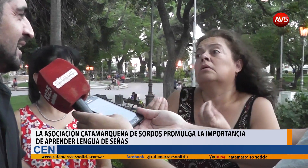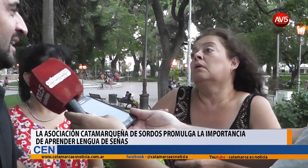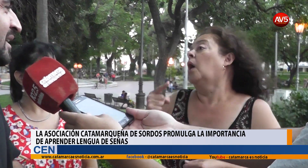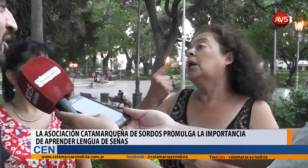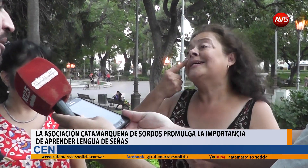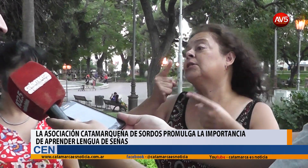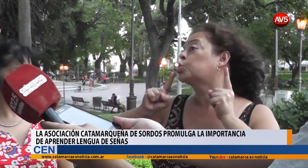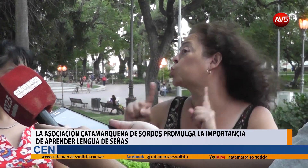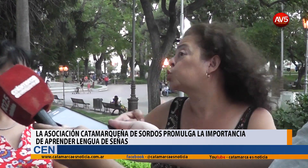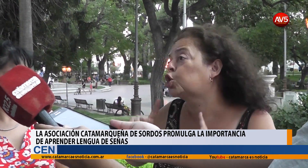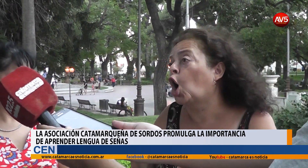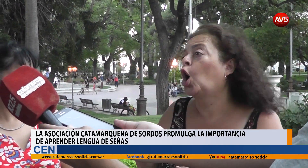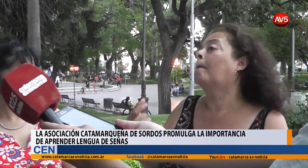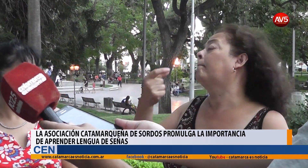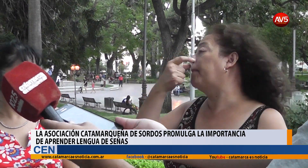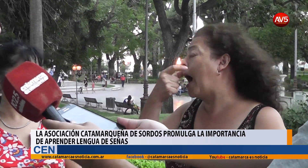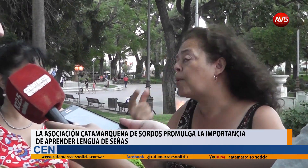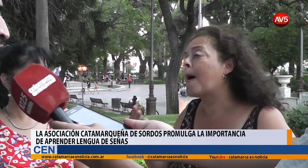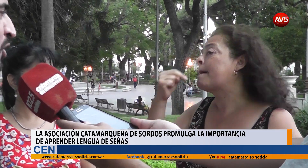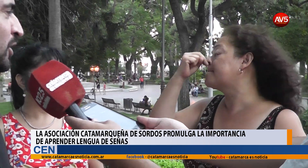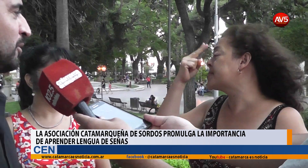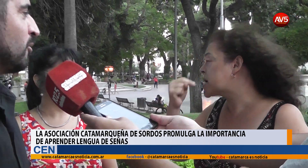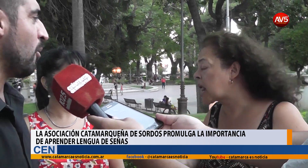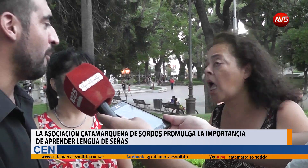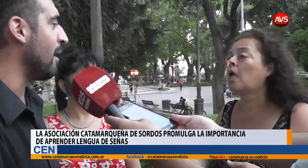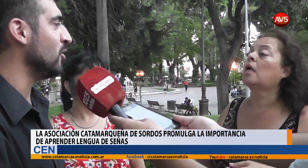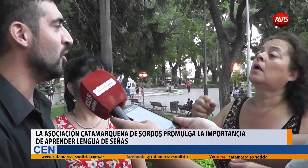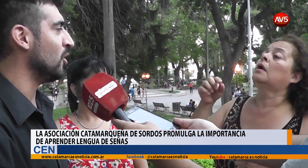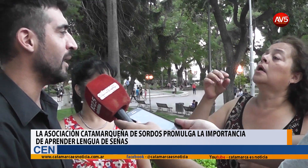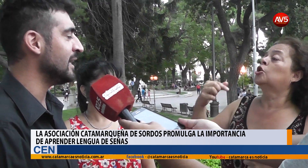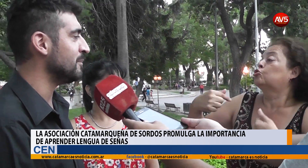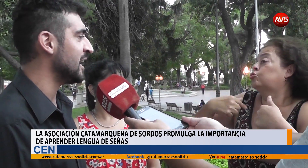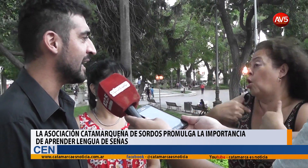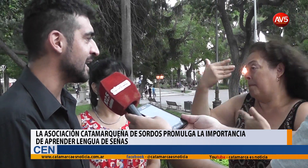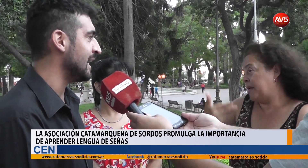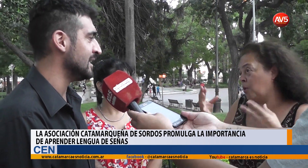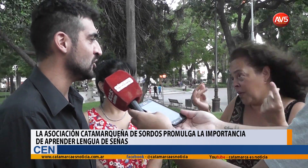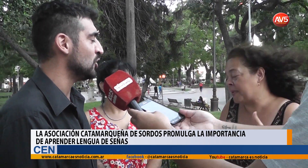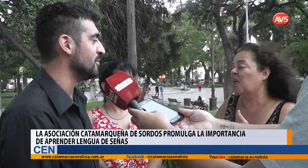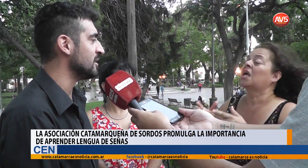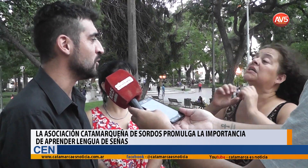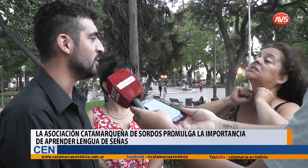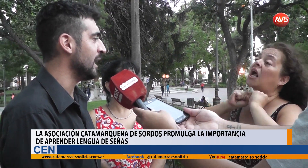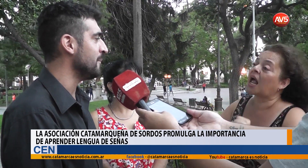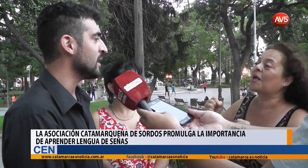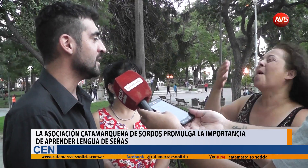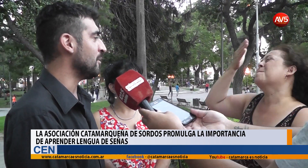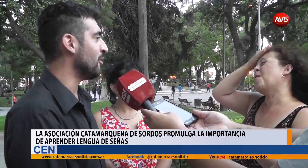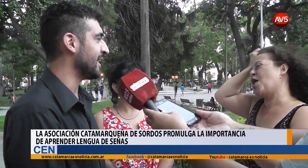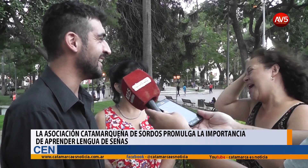Y bueno, obviamente sí. Para el Pablo, los instructores, por ejemplo, como Pablo Valdés, Miriam Catalan, yo, Noemí Sepúlveda. También, bueno, hay gente